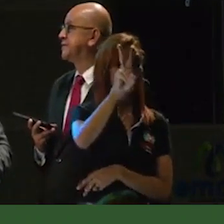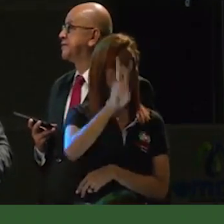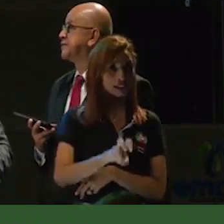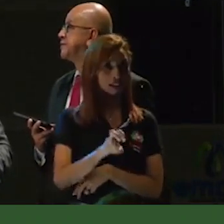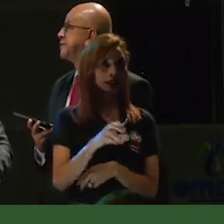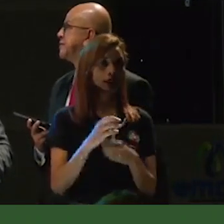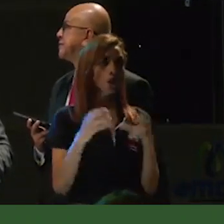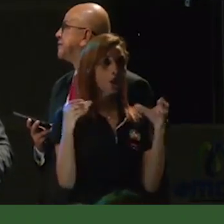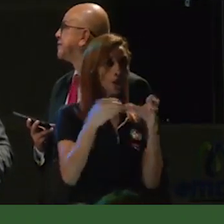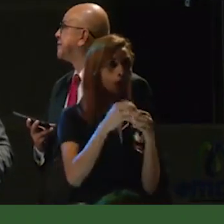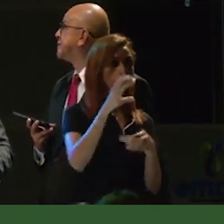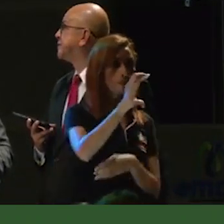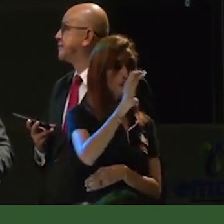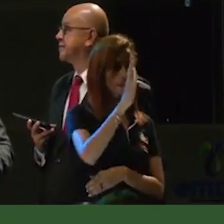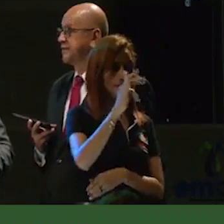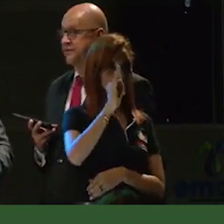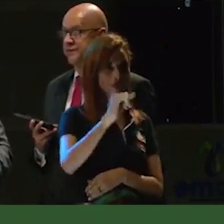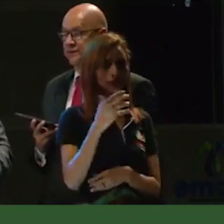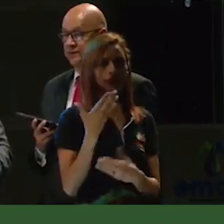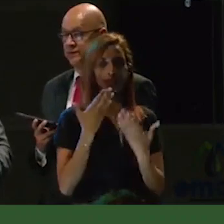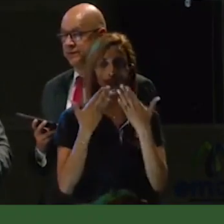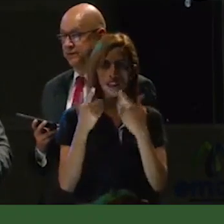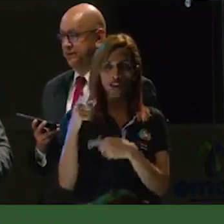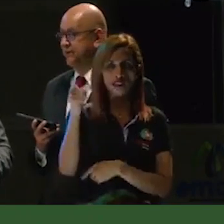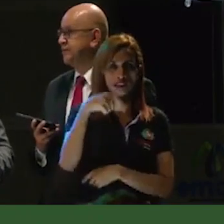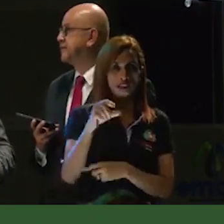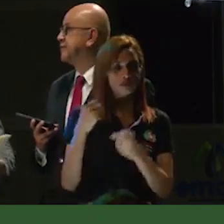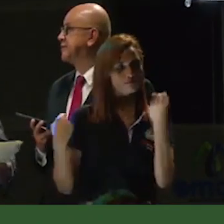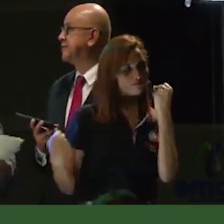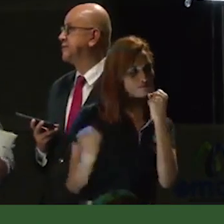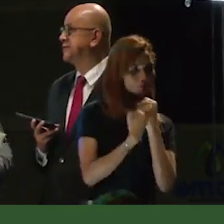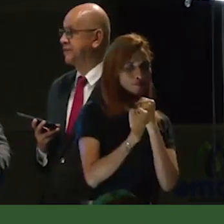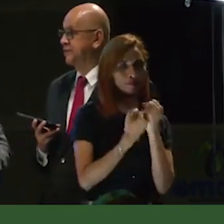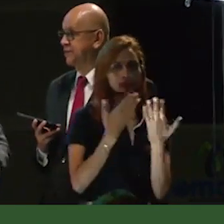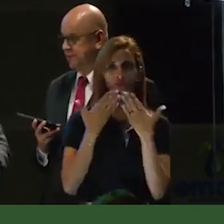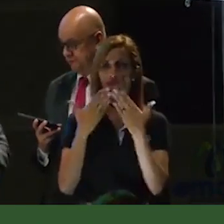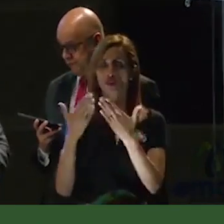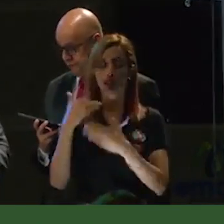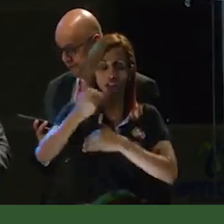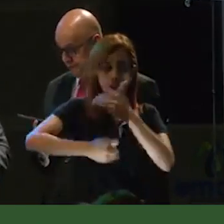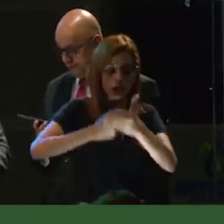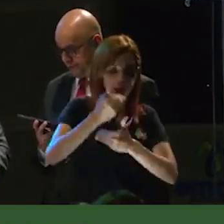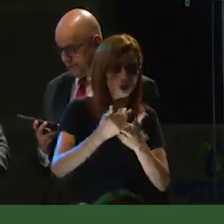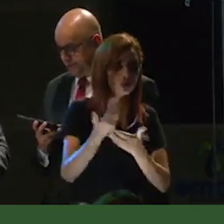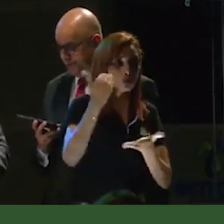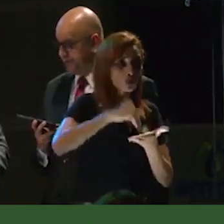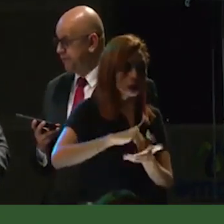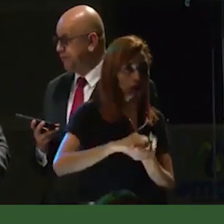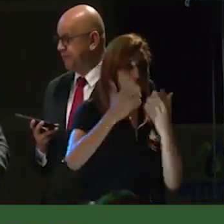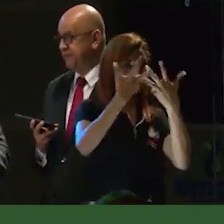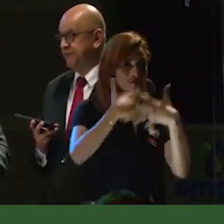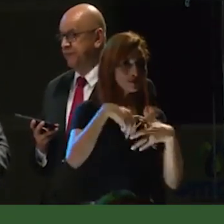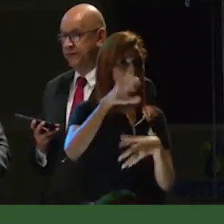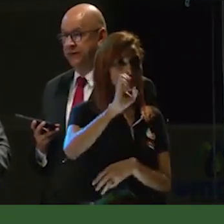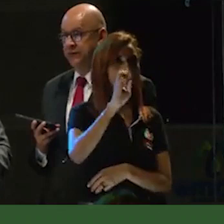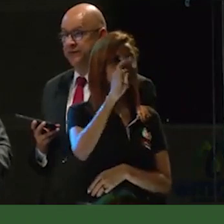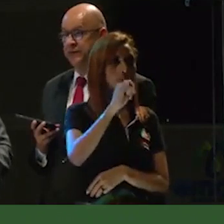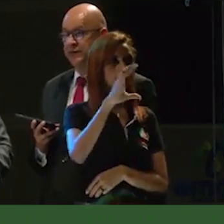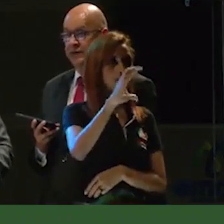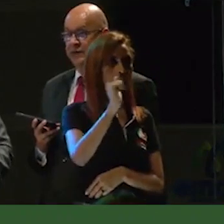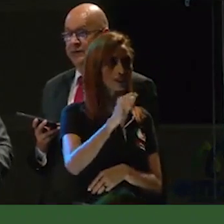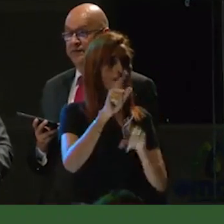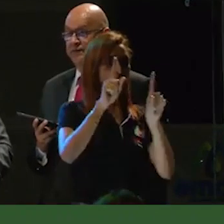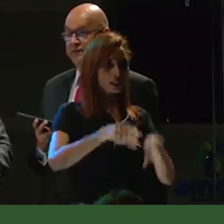CTI, a quienes quiero hacer un reconocimiento por su decidido apoyo en este proceso de recuperación de los servicios, servicios y a la Sociedad de Activos